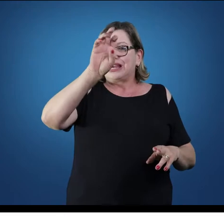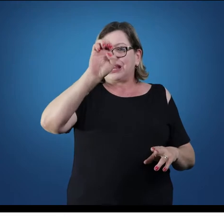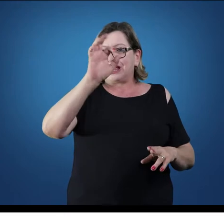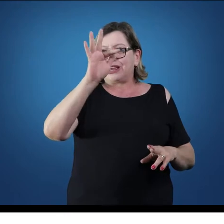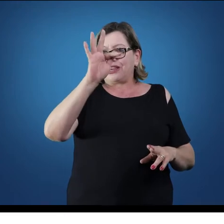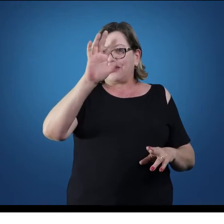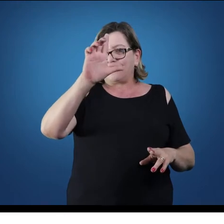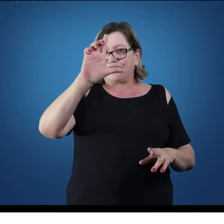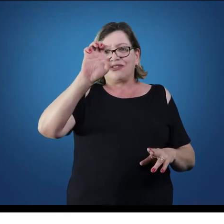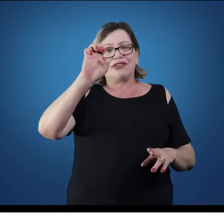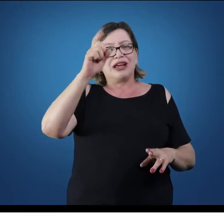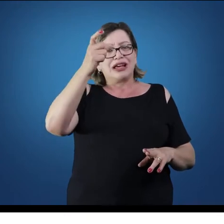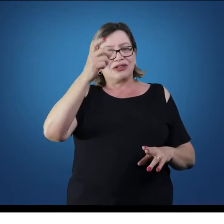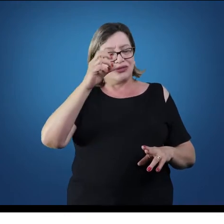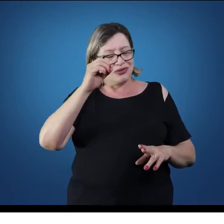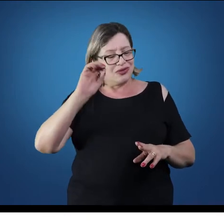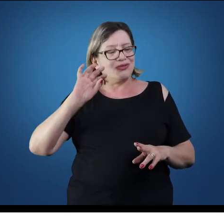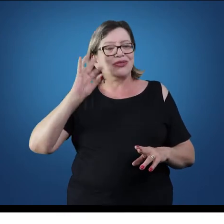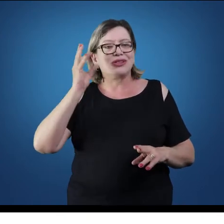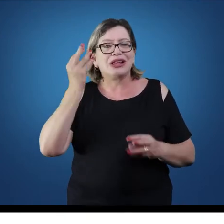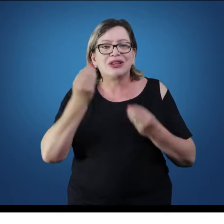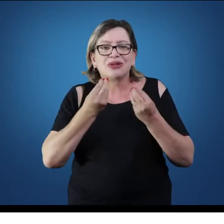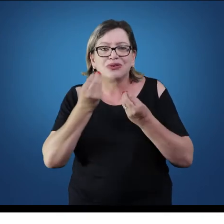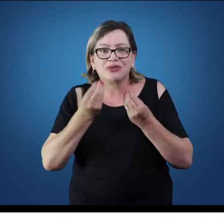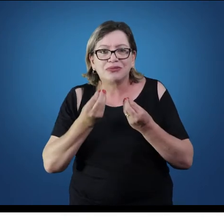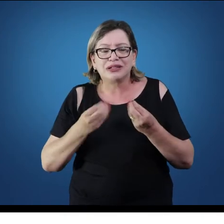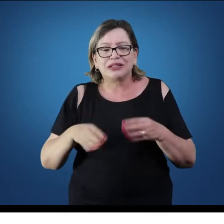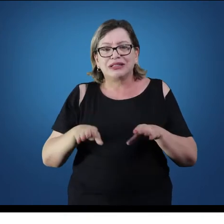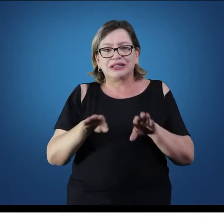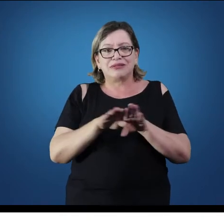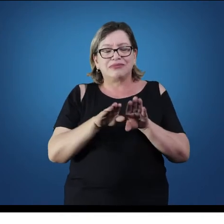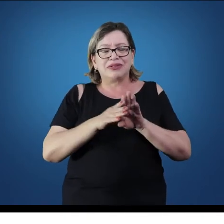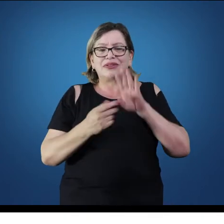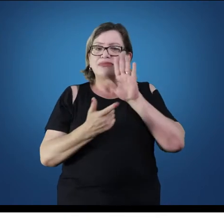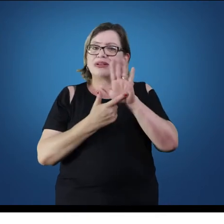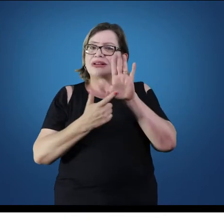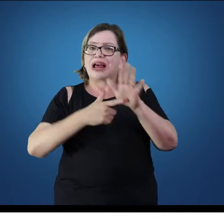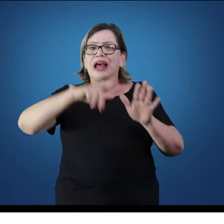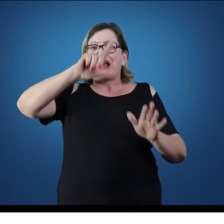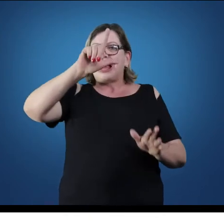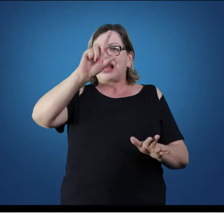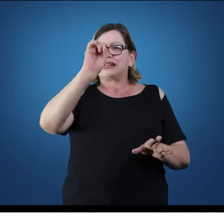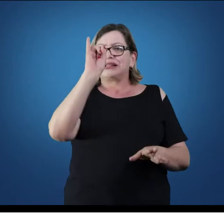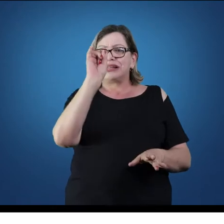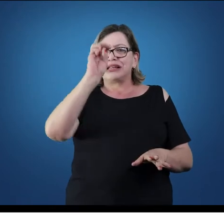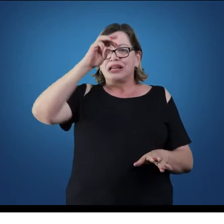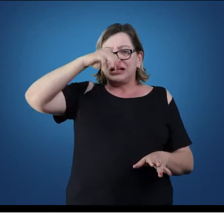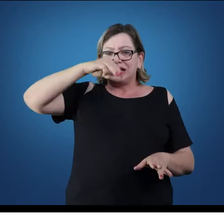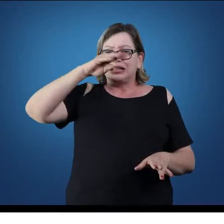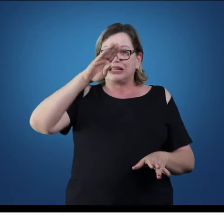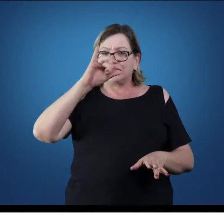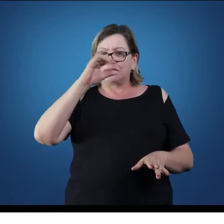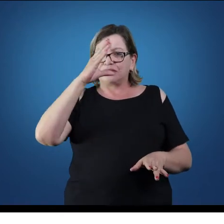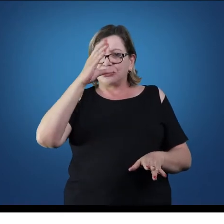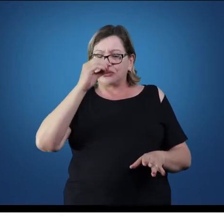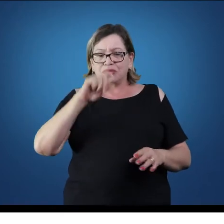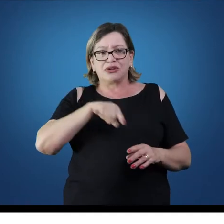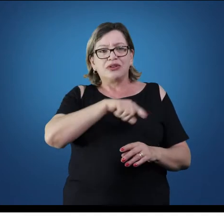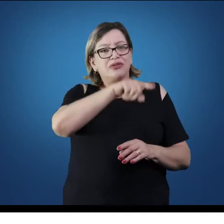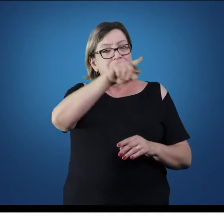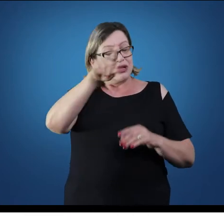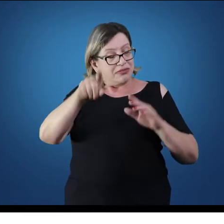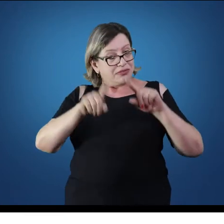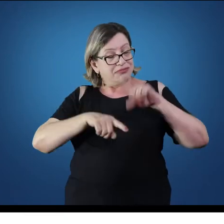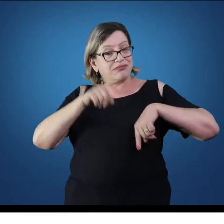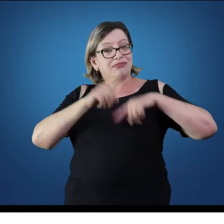compreendido dentro do nosso sistema nervoso. O sistema límbico também tem lá um material específico lá para vocês compreenderem dentro da relação do nosso